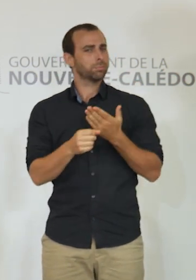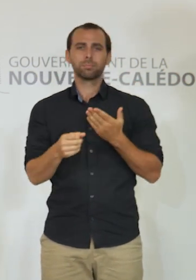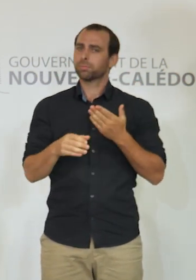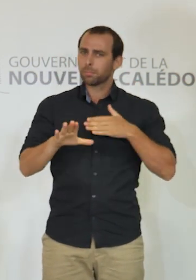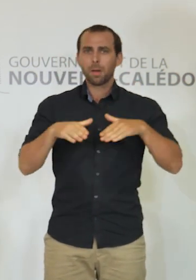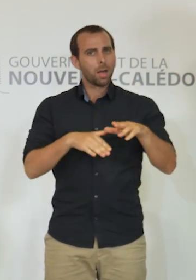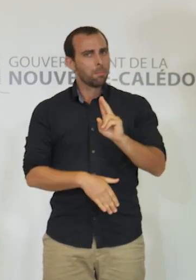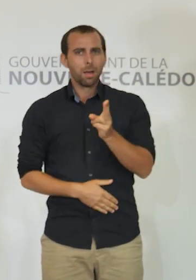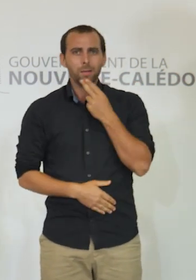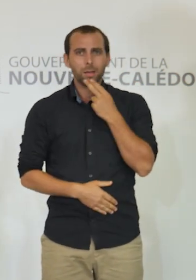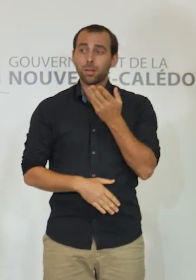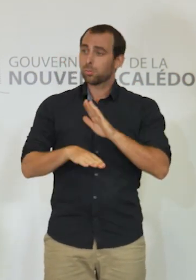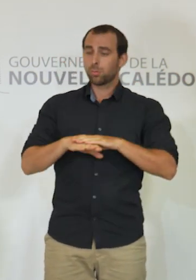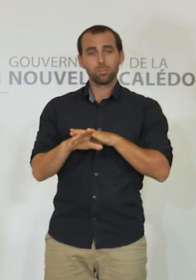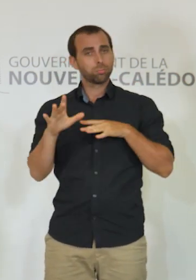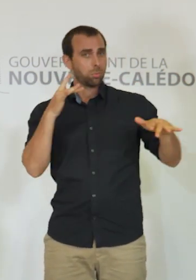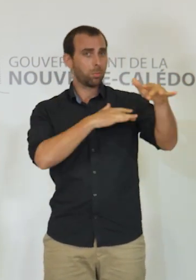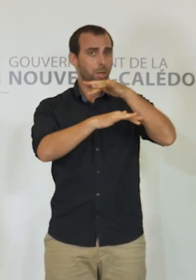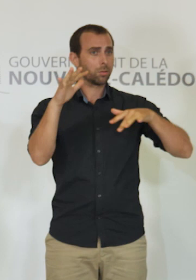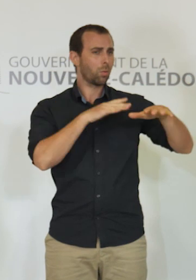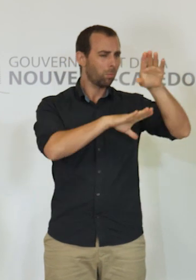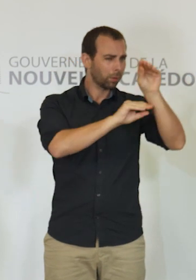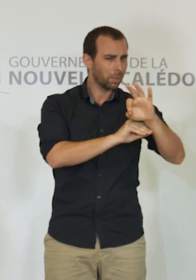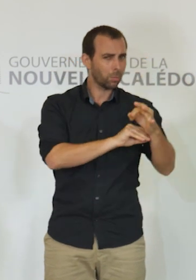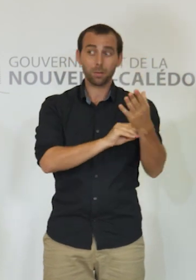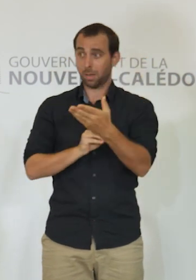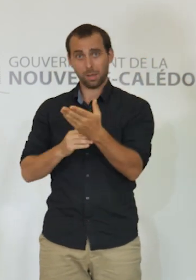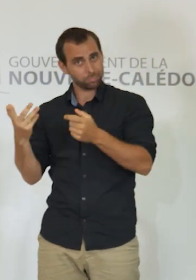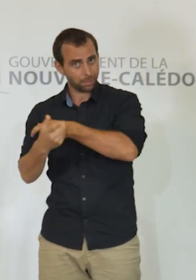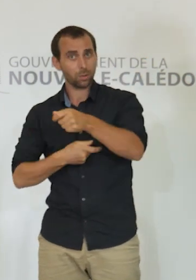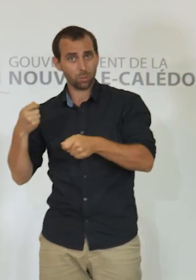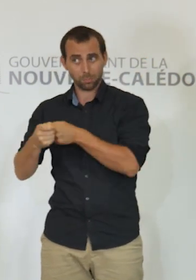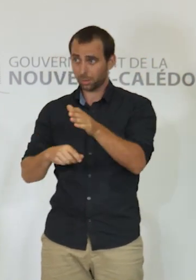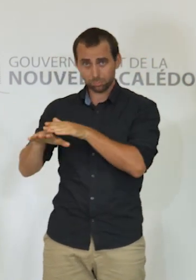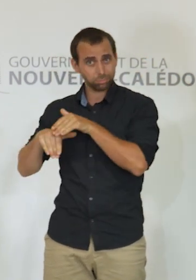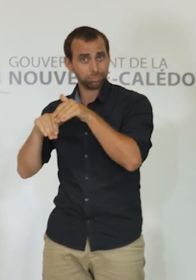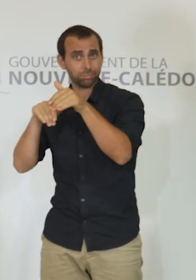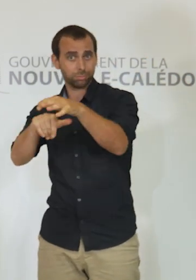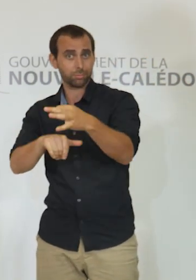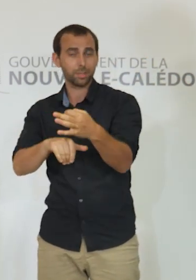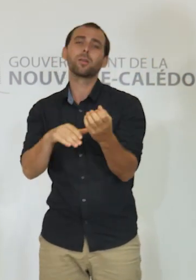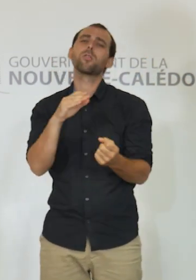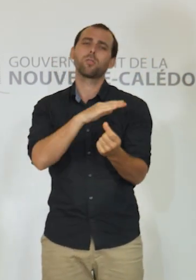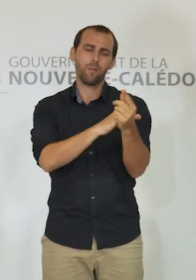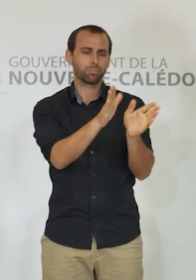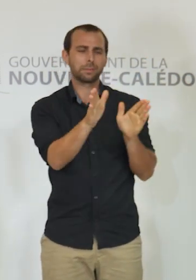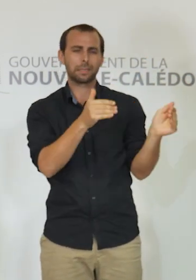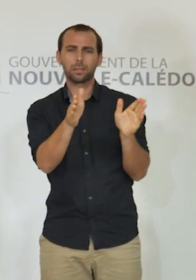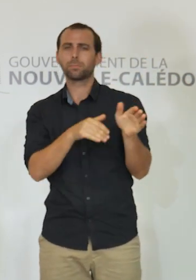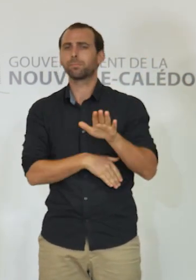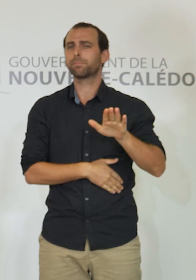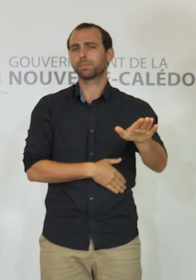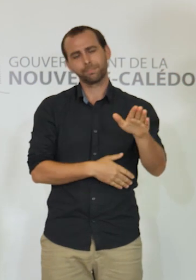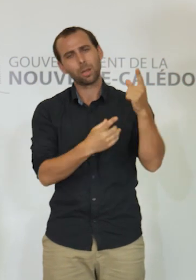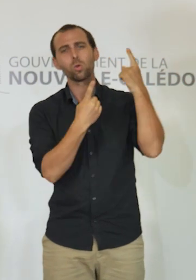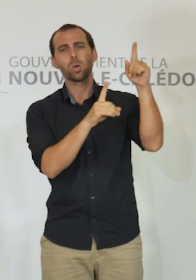'économie a pu fonctionner, mis à part bien sûr les secteurs liés au tourisme international que nous continuerons à soutenir